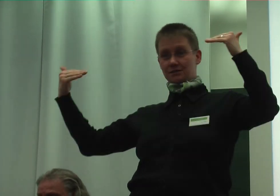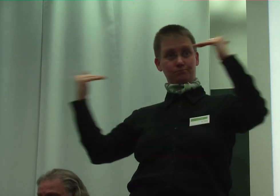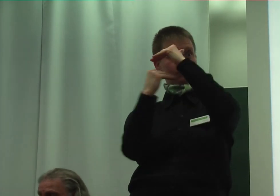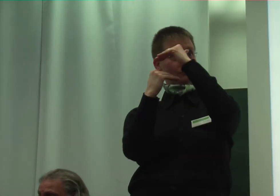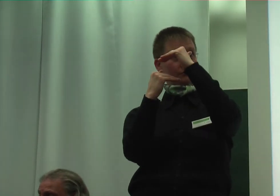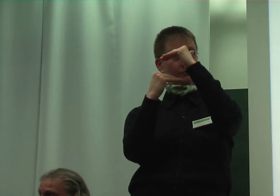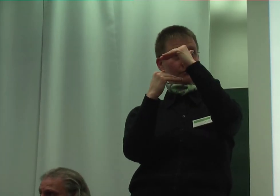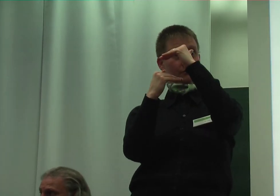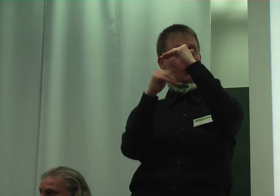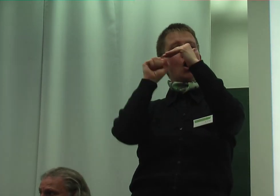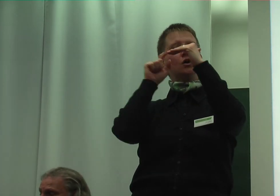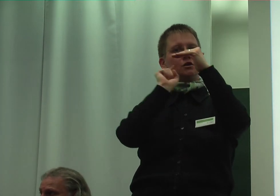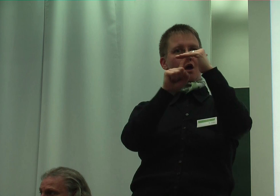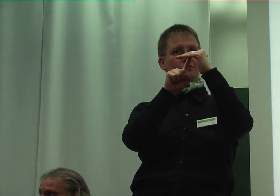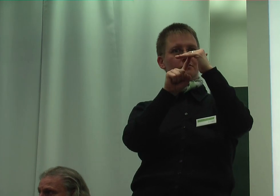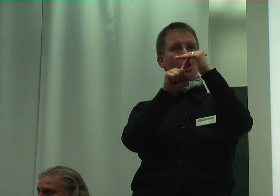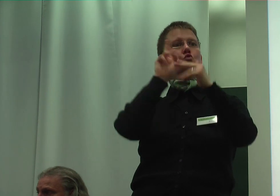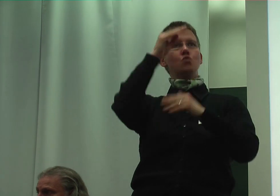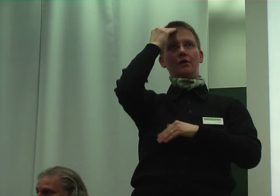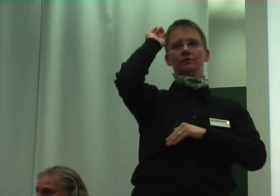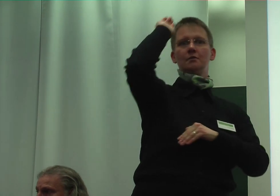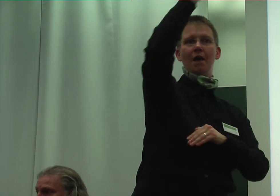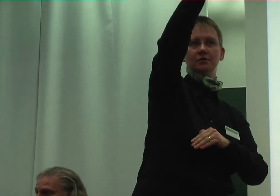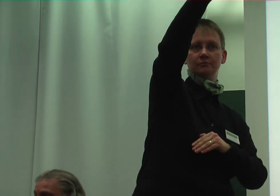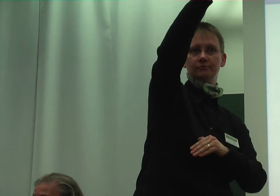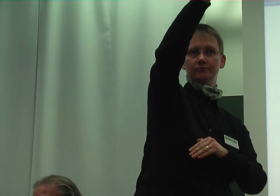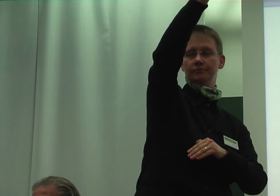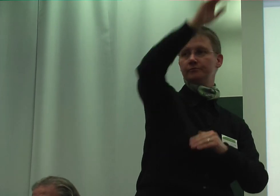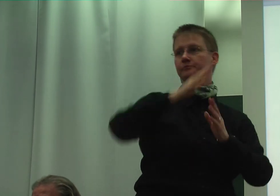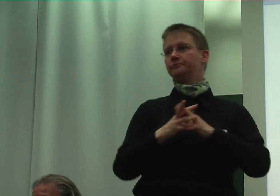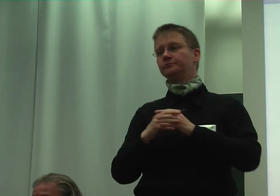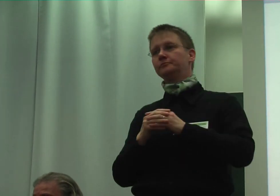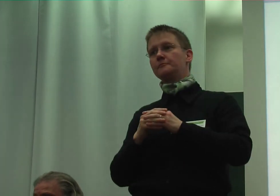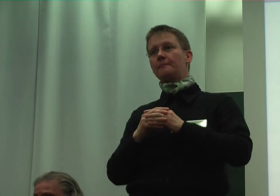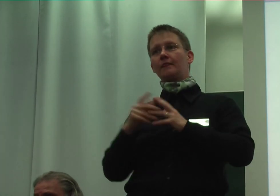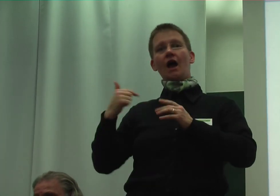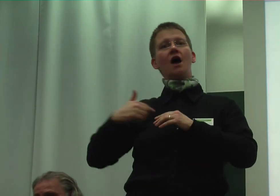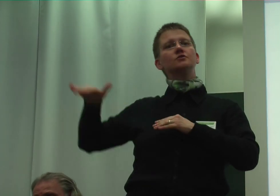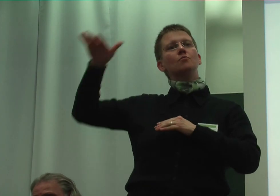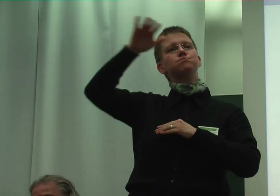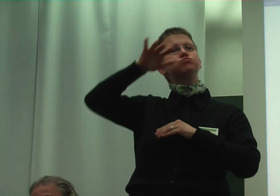kann diese der UN gemeldet werden. Die Bundesregion hat an ihrerseits